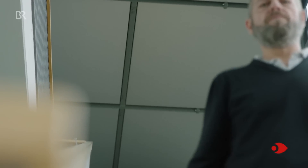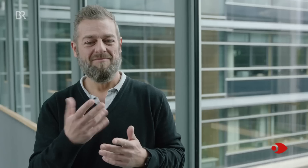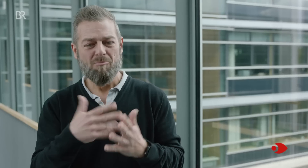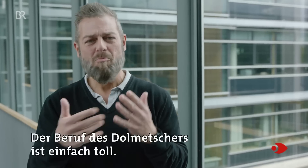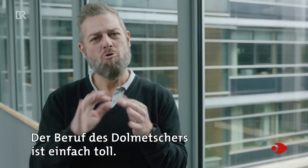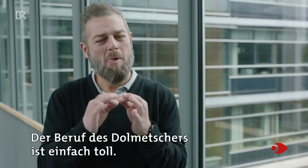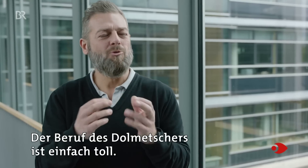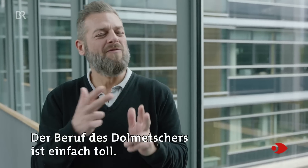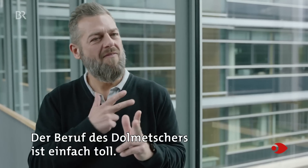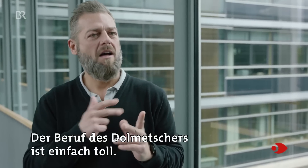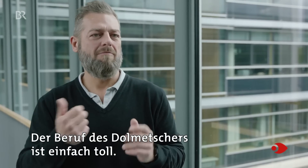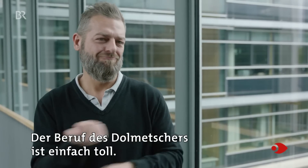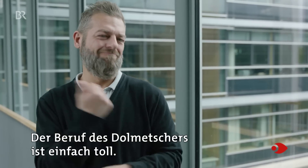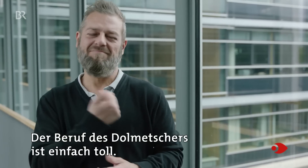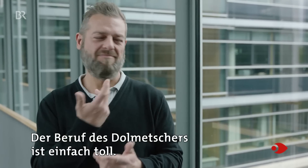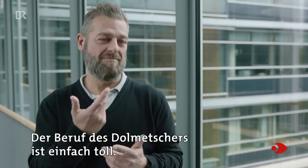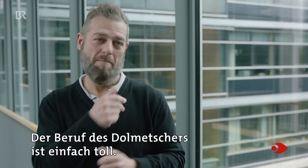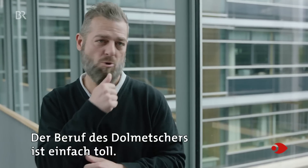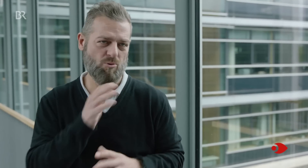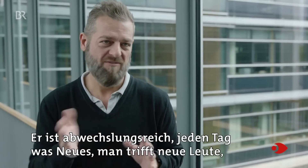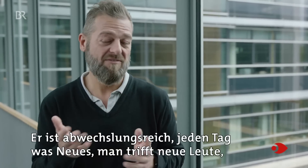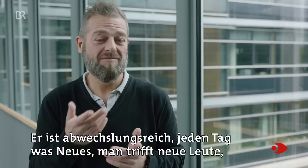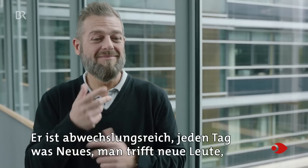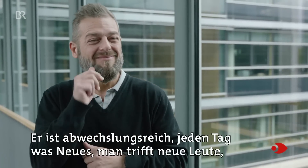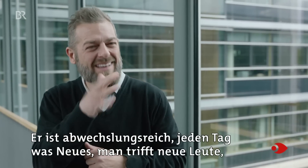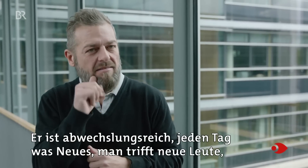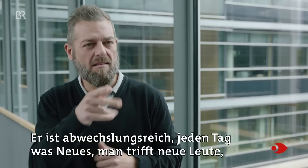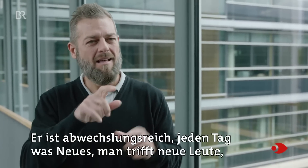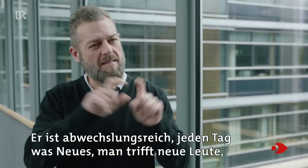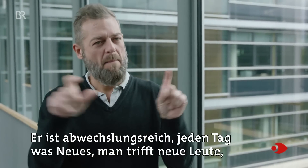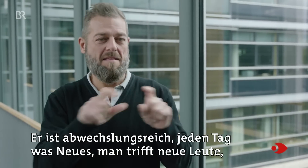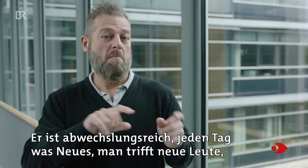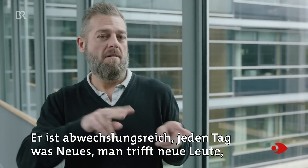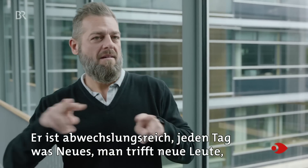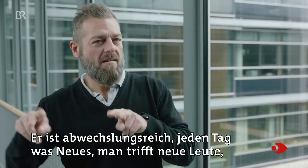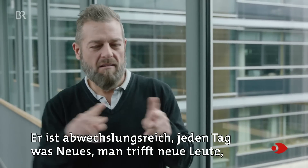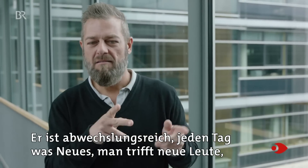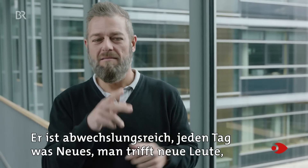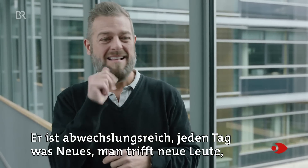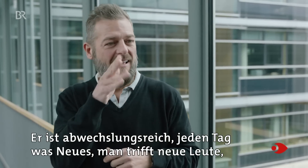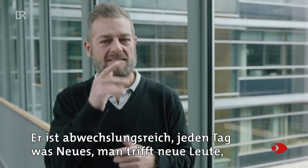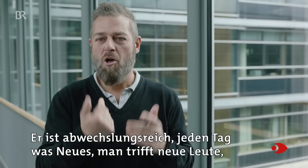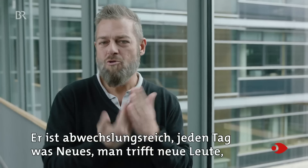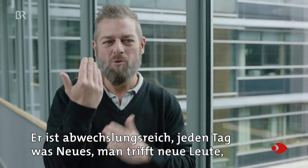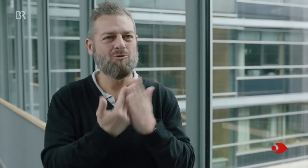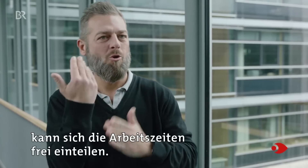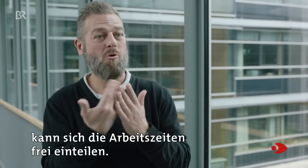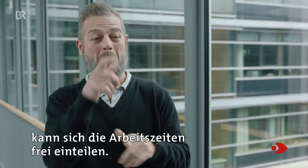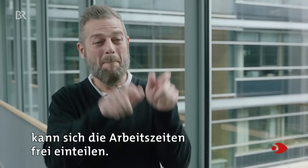Der Beruf des Dolmetschers ist einfach toll. Er ist abwechslungsreich, jeden Tag was Neues, man trifft neue Leute, kann sich die